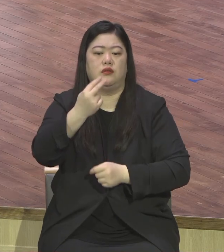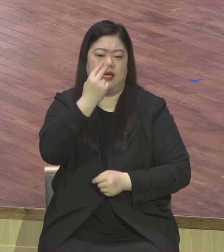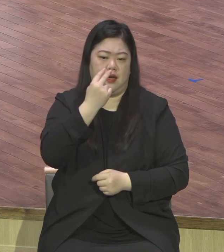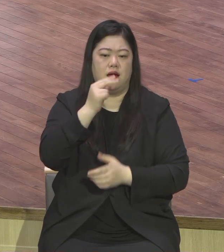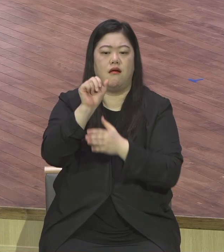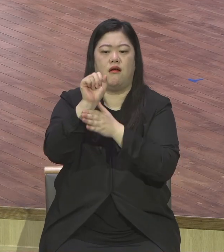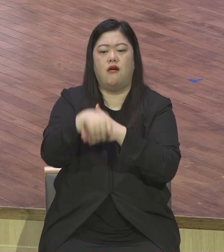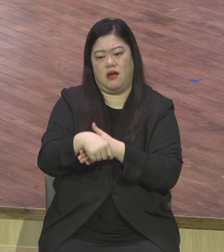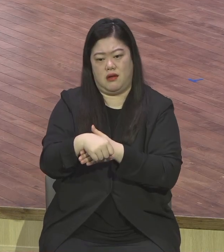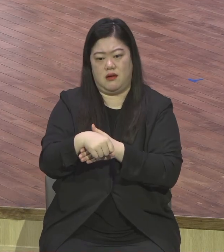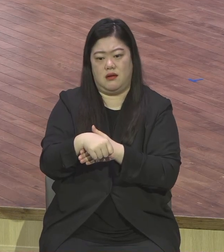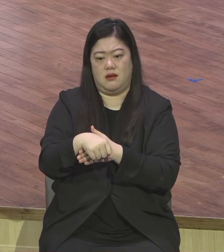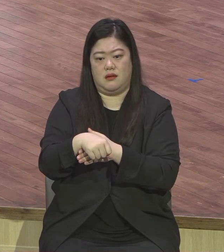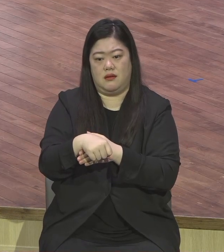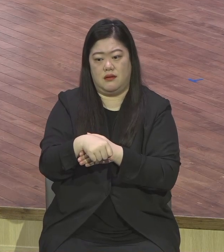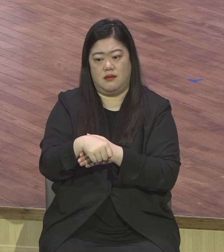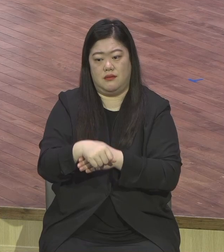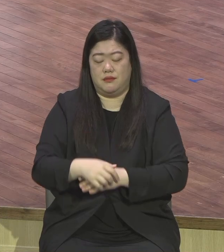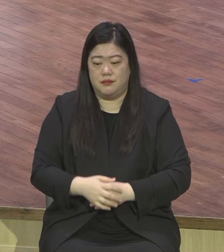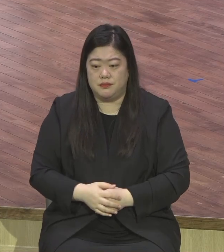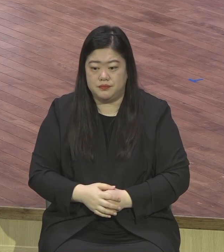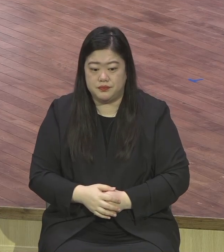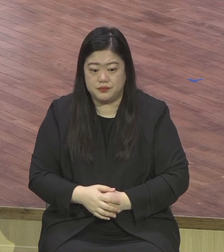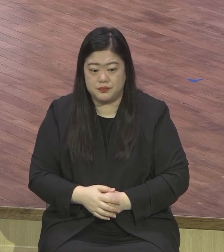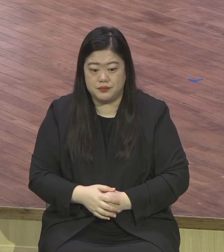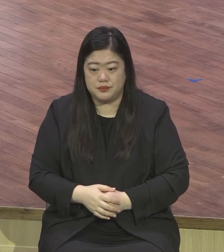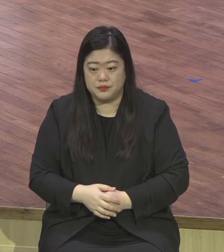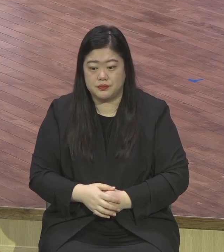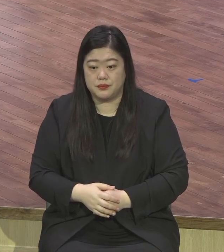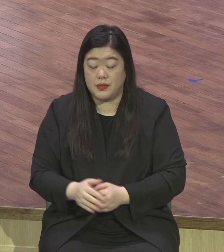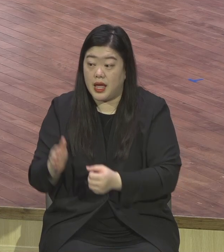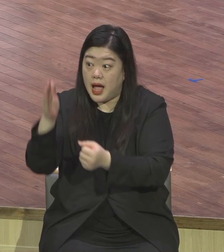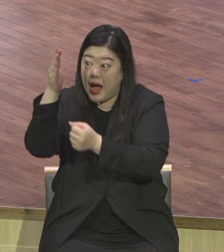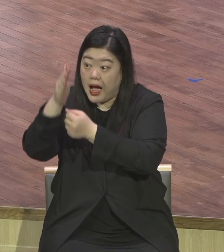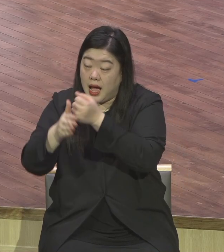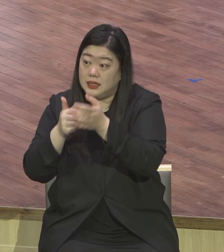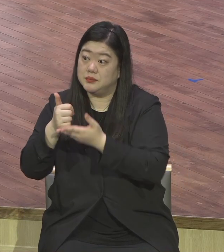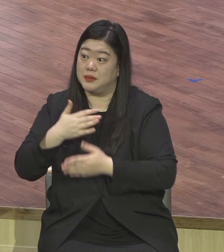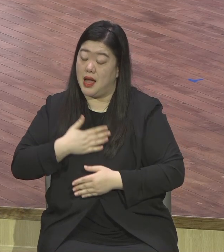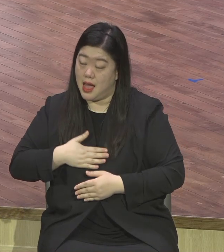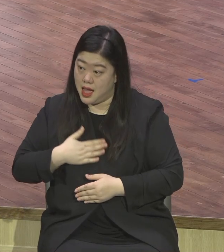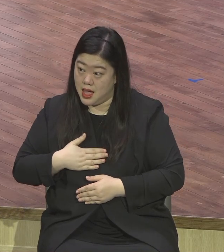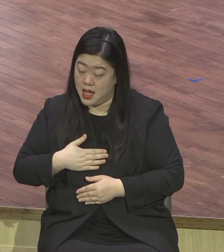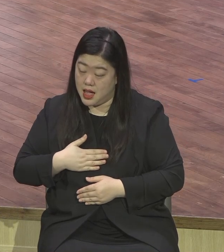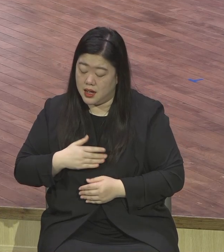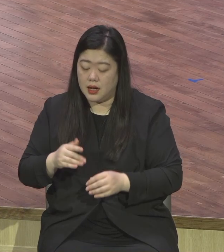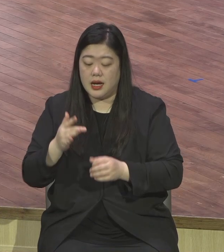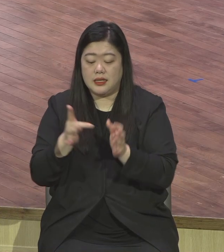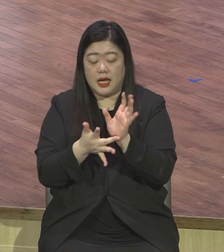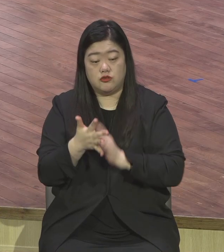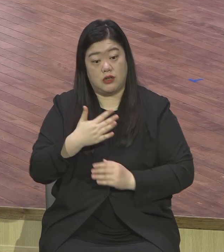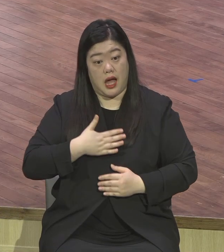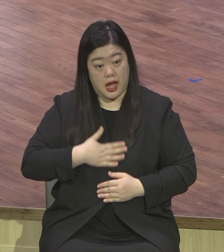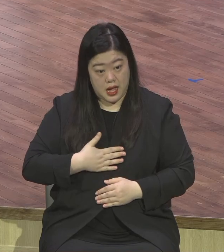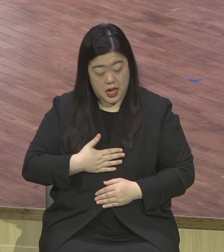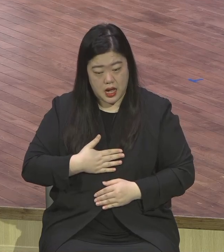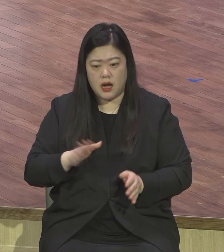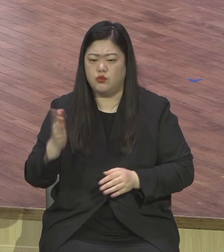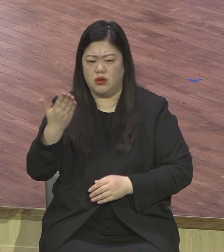하나님 하나님을 알고 예수 지도 알면 끝. 여기서 안다 말은 지식적